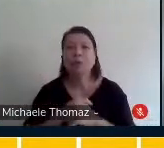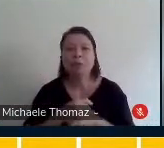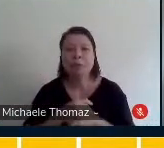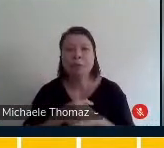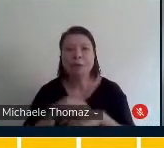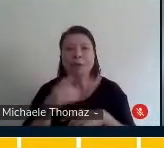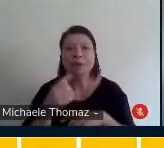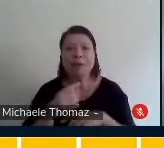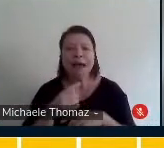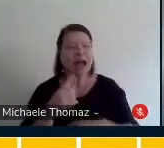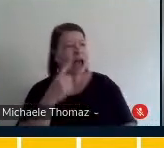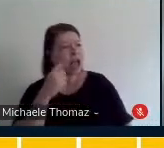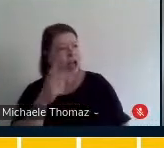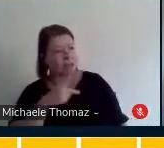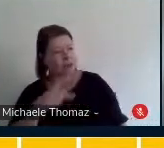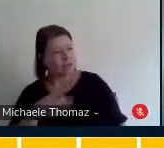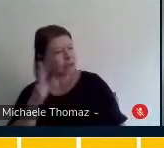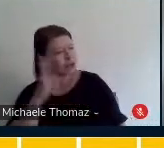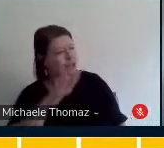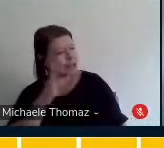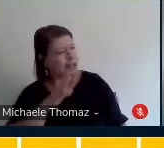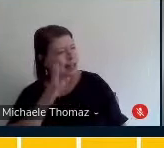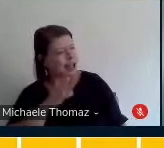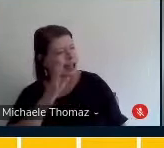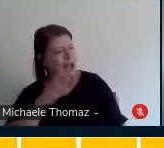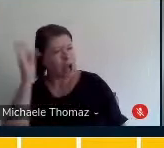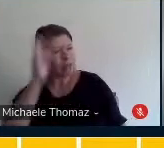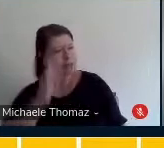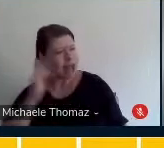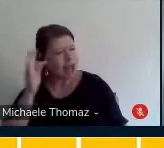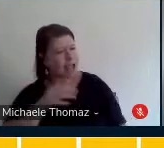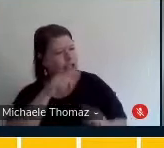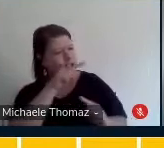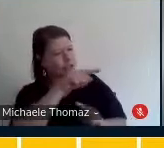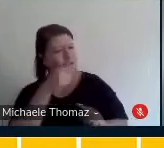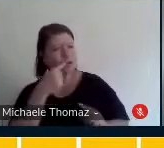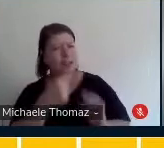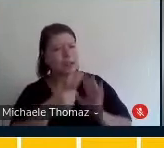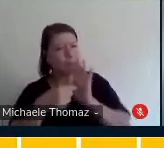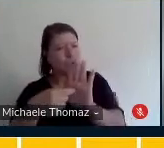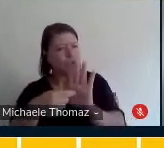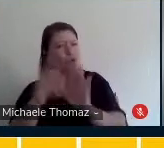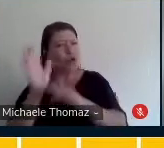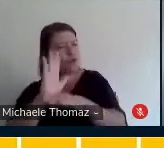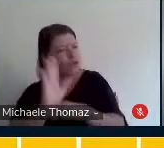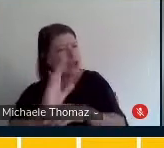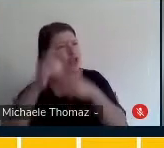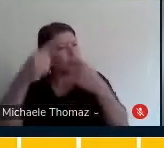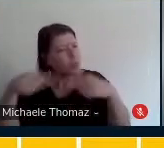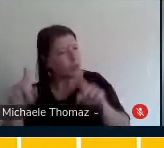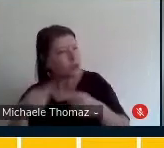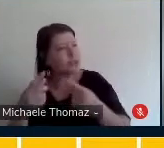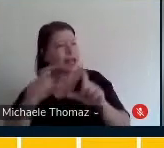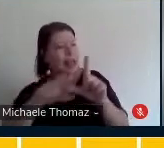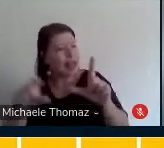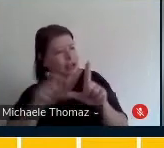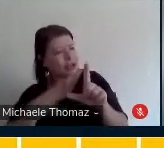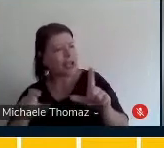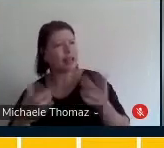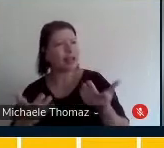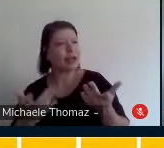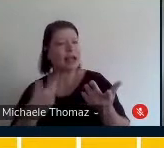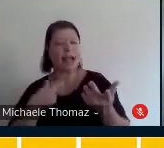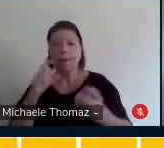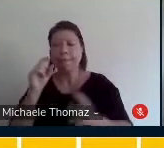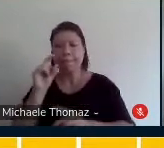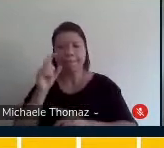legal você ter trazido desse jeito que eu ia trazer só o som, está todo mundo, ela